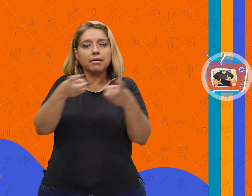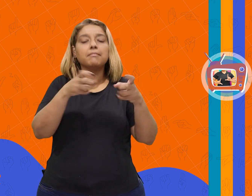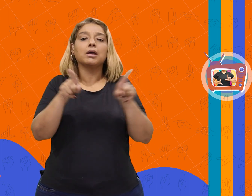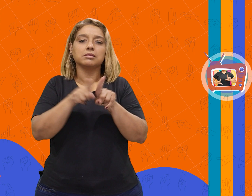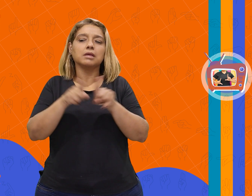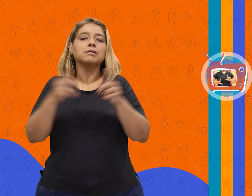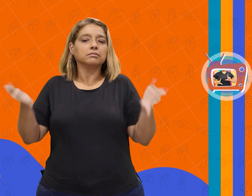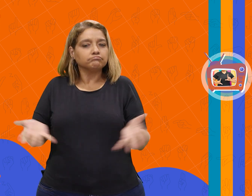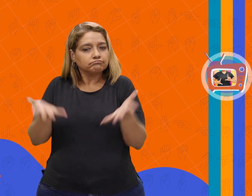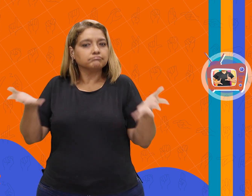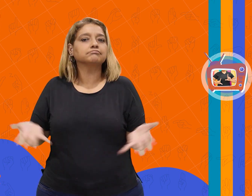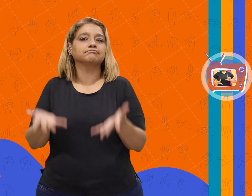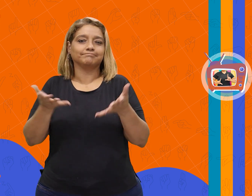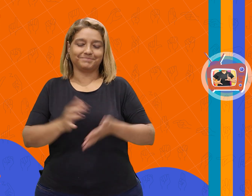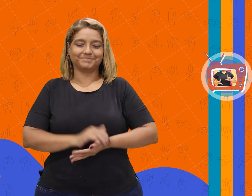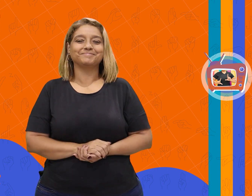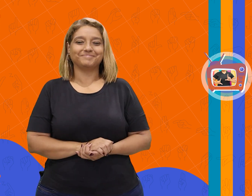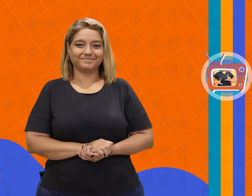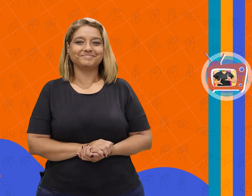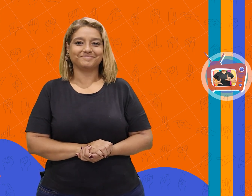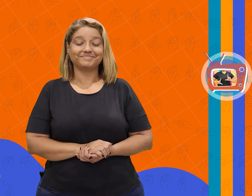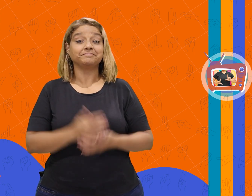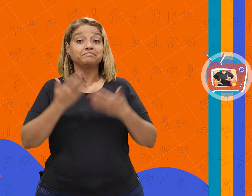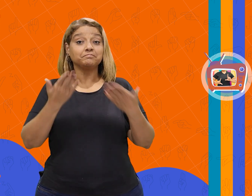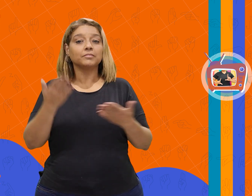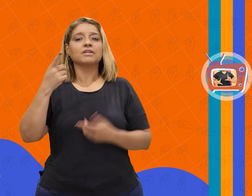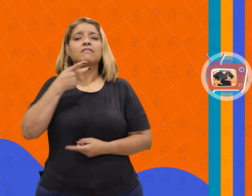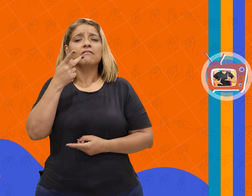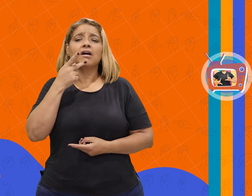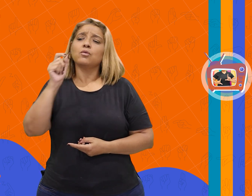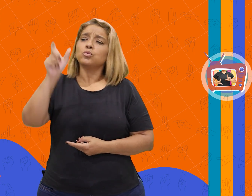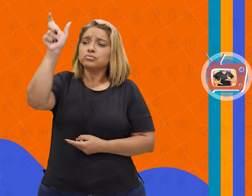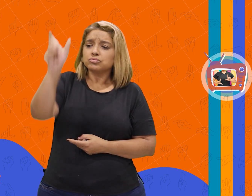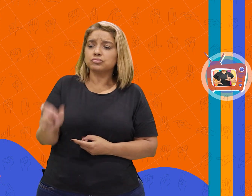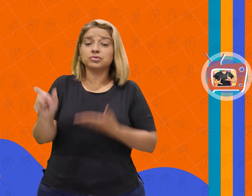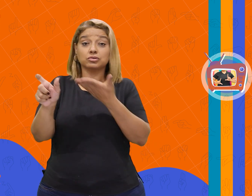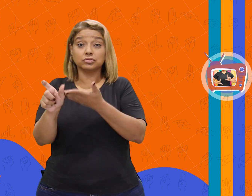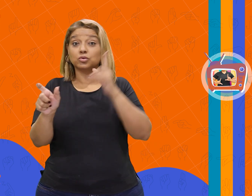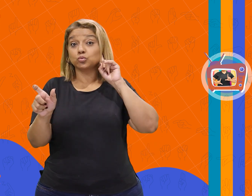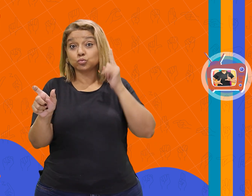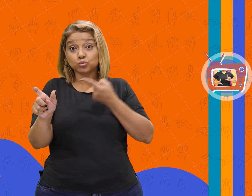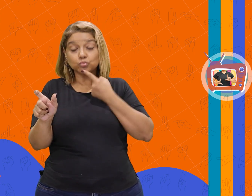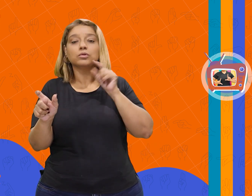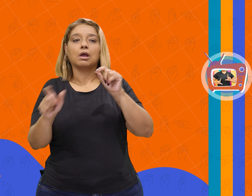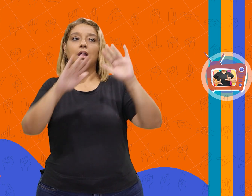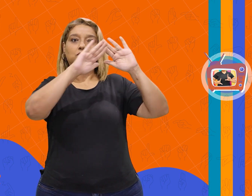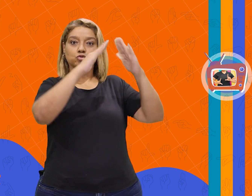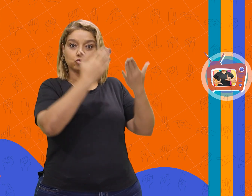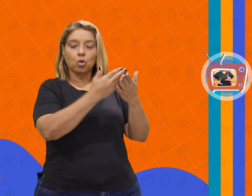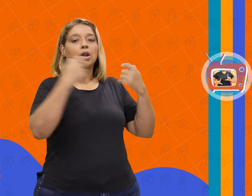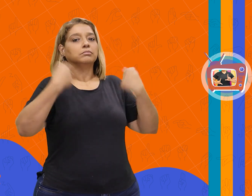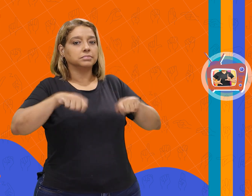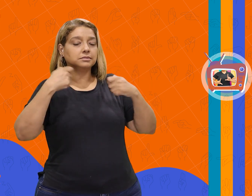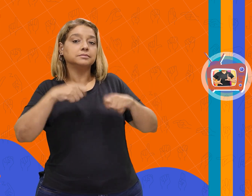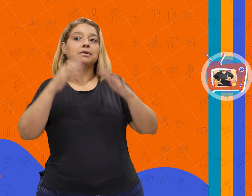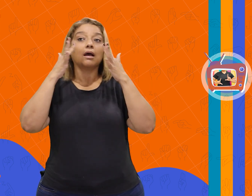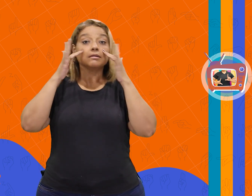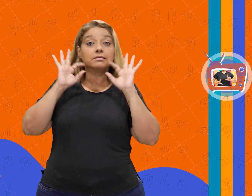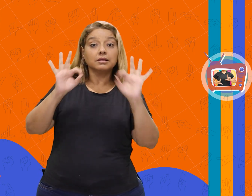estimulados. Quando falamos de estudante surdo, a escola deve se atentar a todo o processo